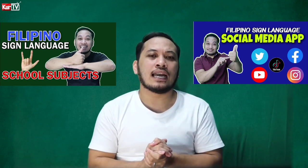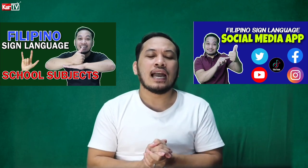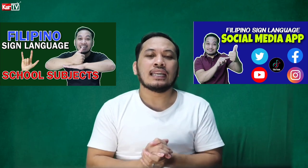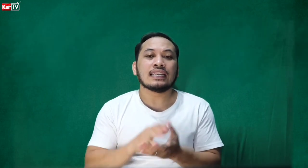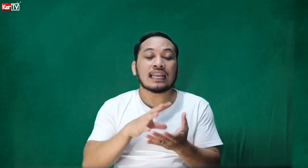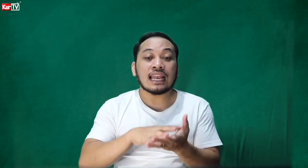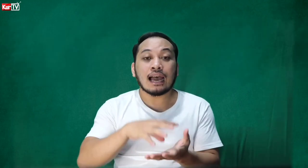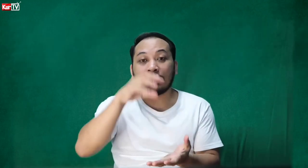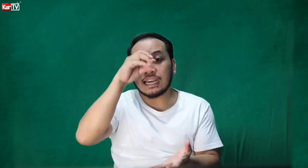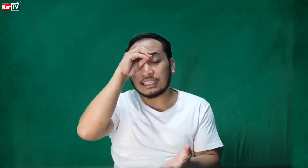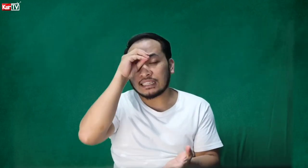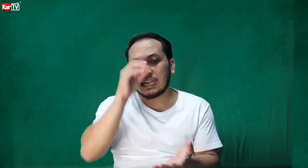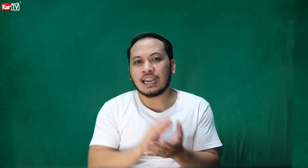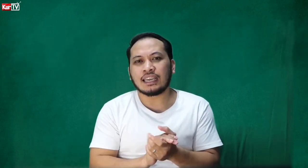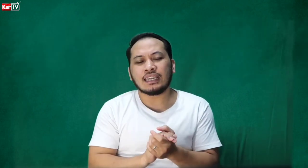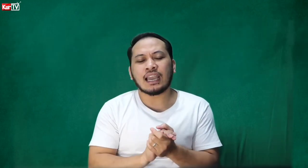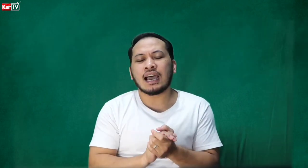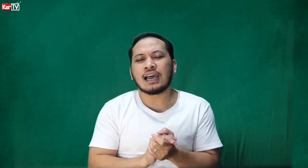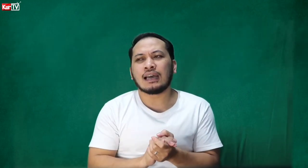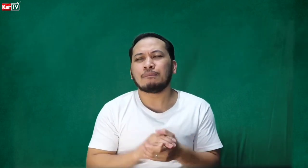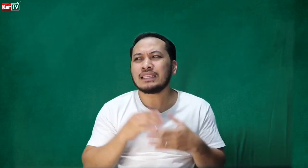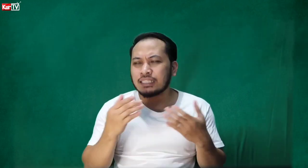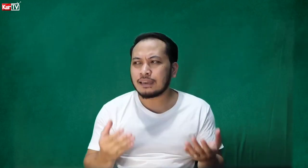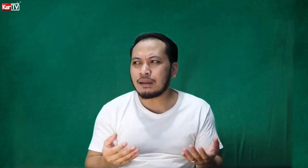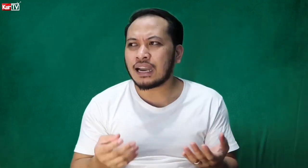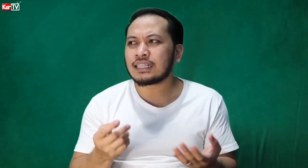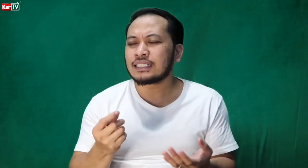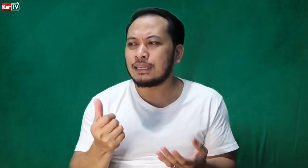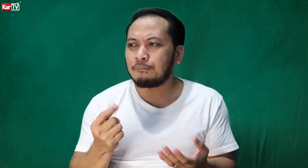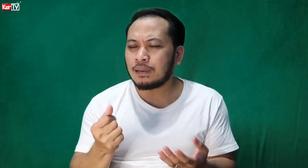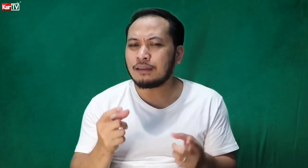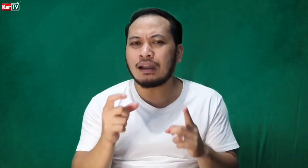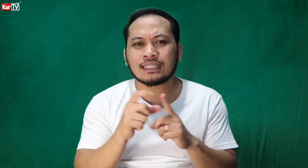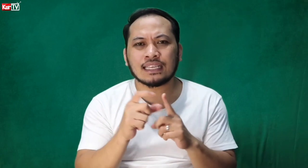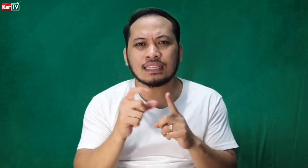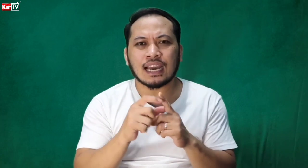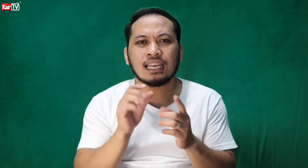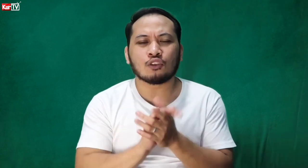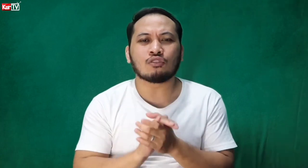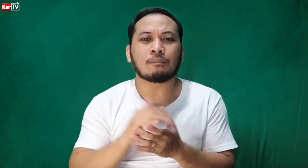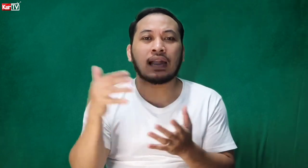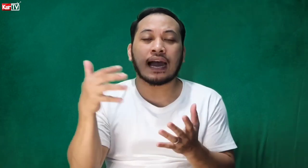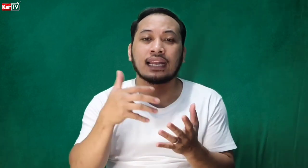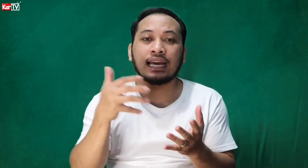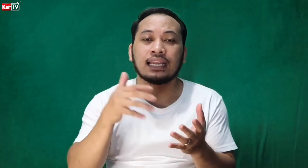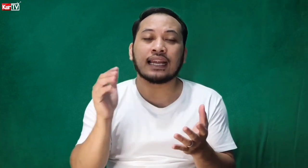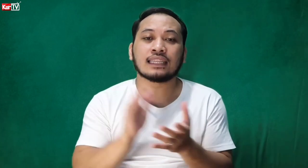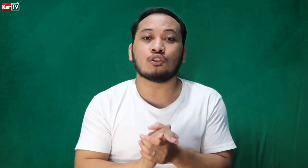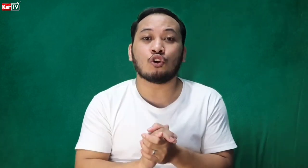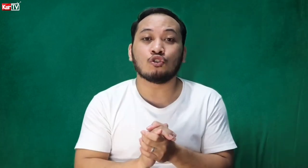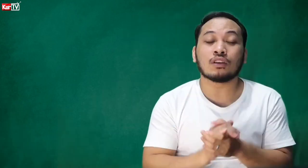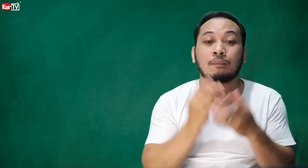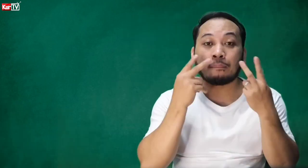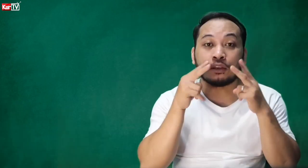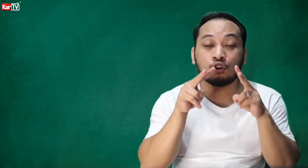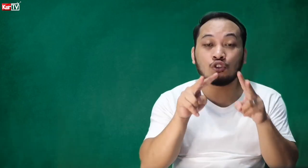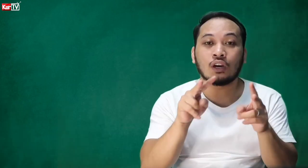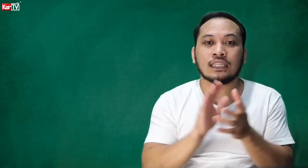na nalalaman natin talaga miski mga simpleng mga salita lang yung napag-aaralan natin o yung napapanood nyo nga